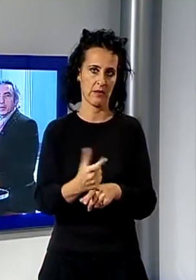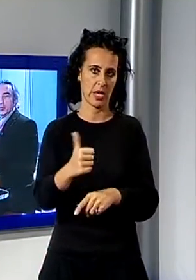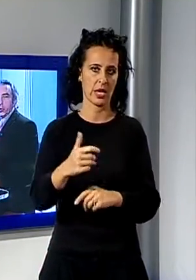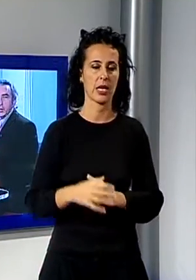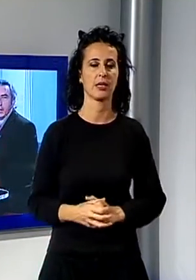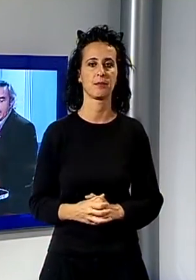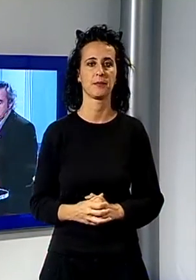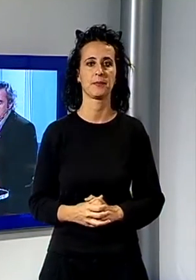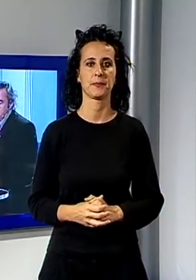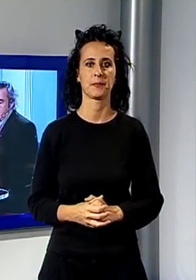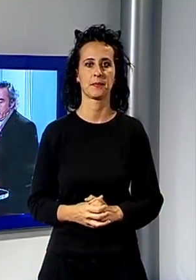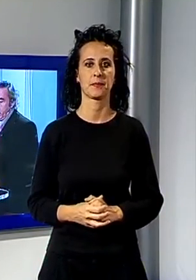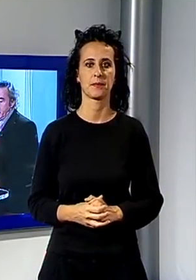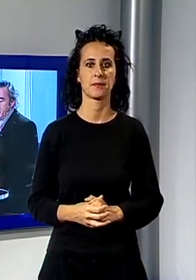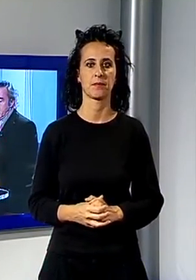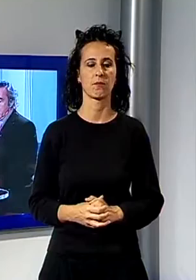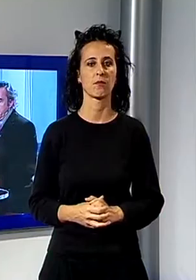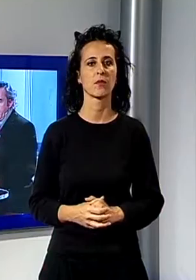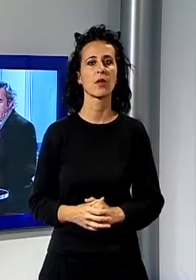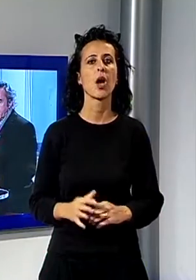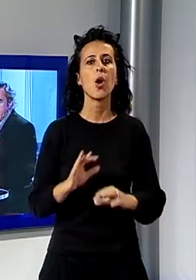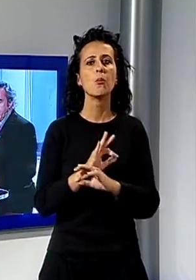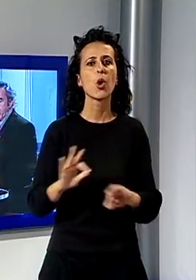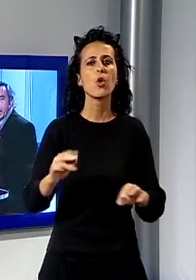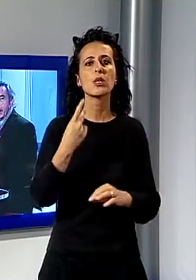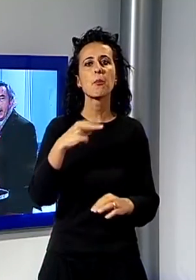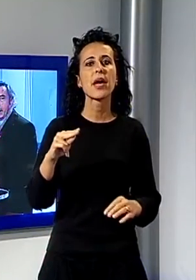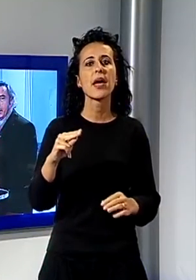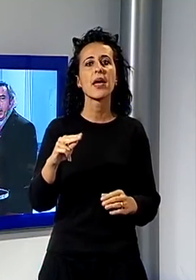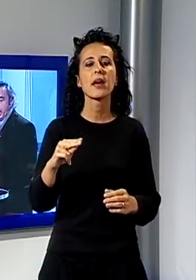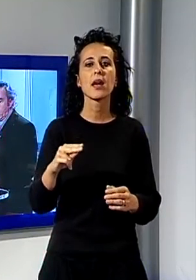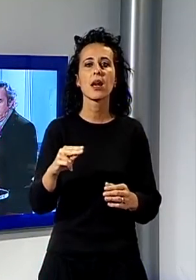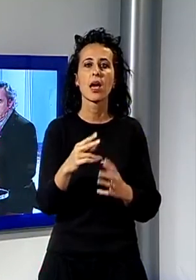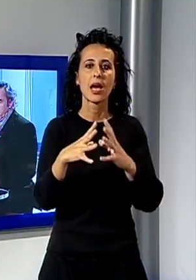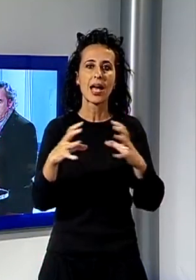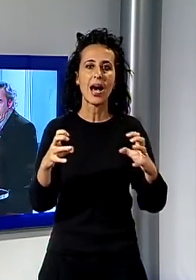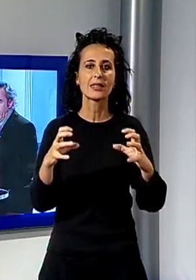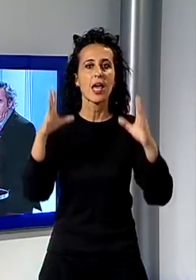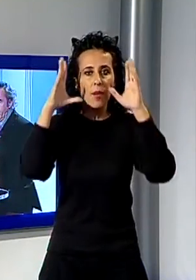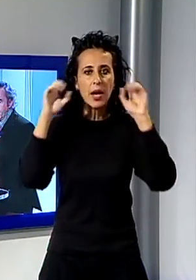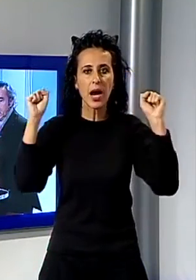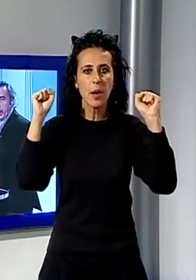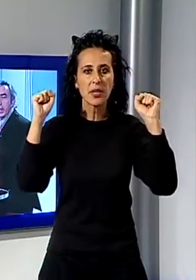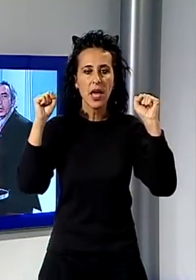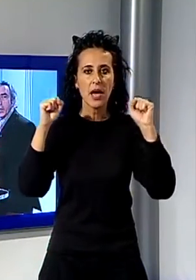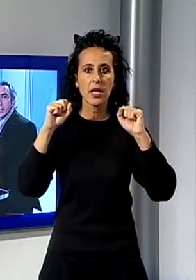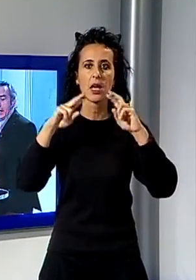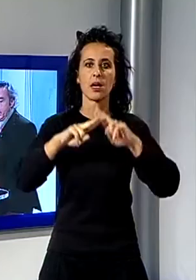Pronti a sottoscrivere una petizione perché la caserma dei carabinieri di Pieve di Compito rimanga nella frazione. Questa la